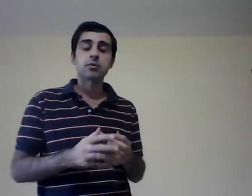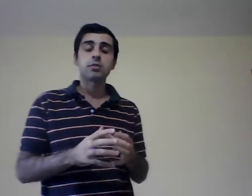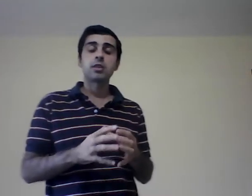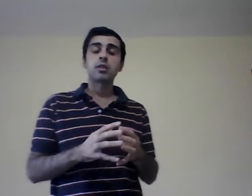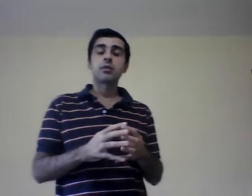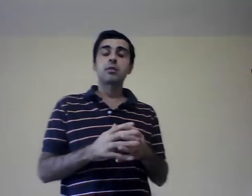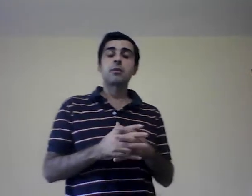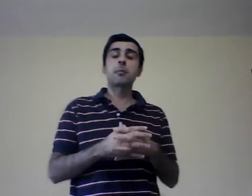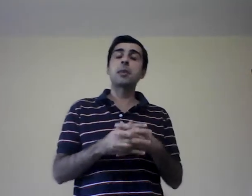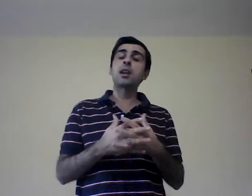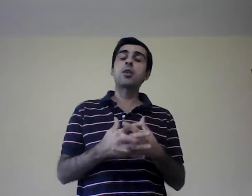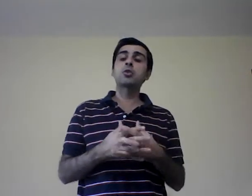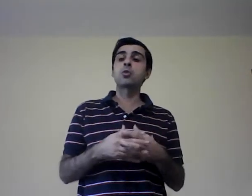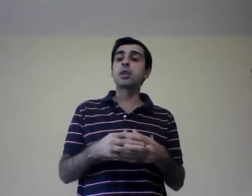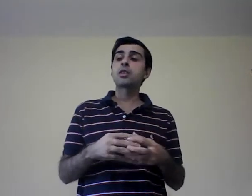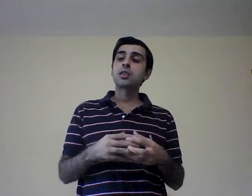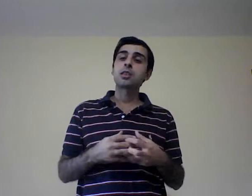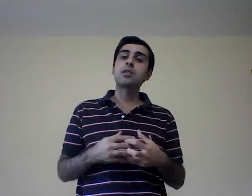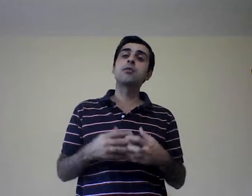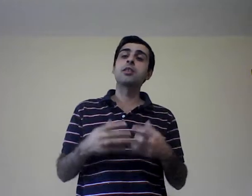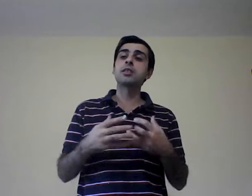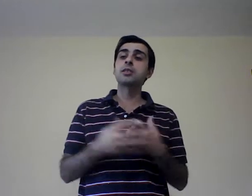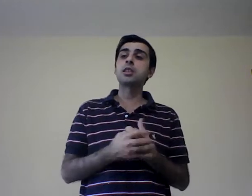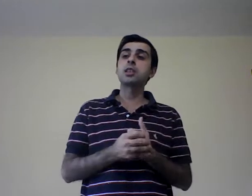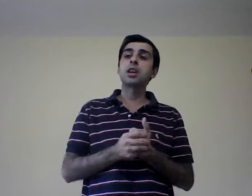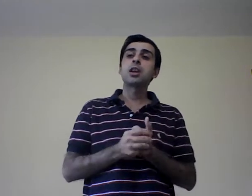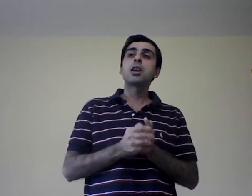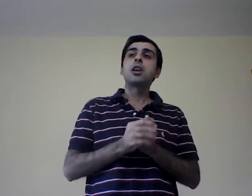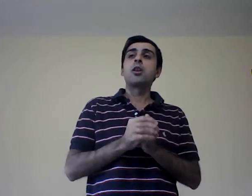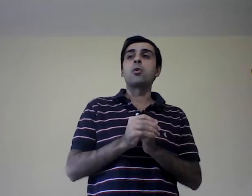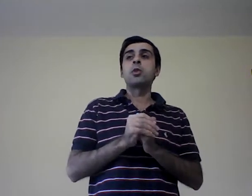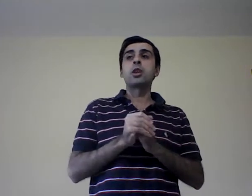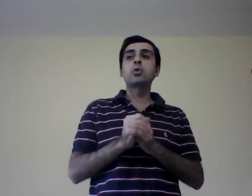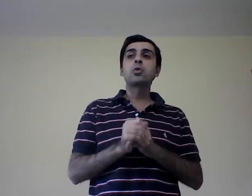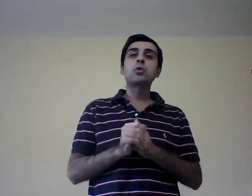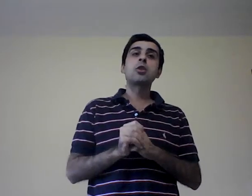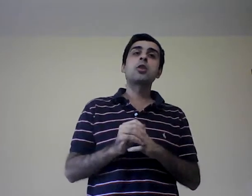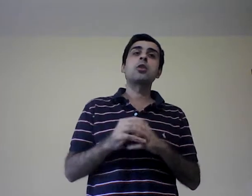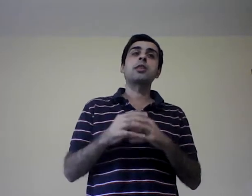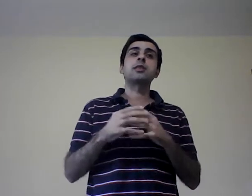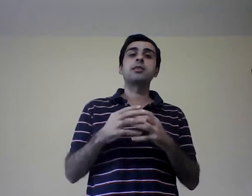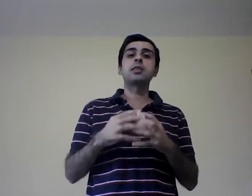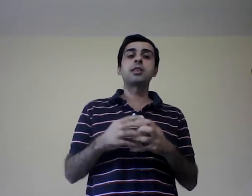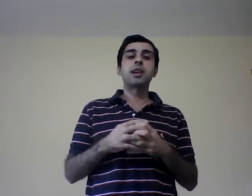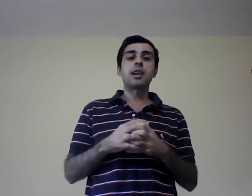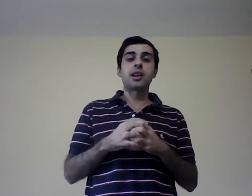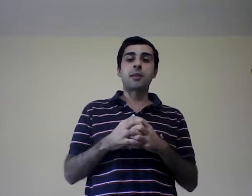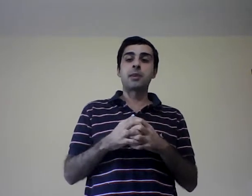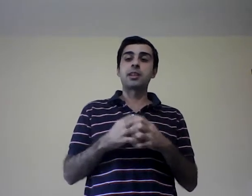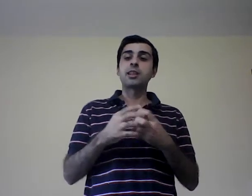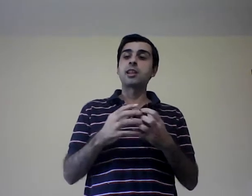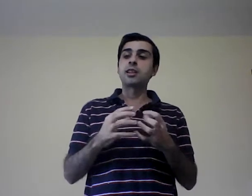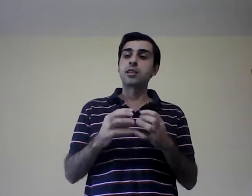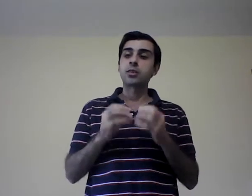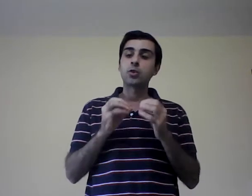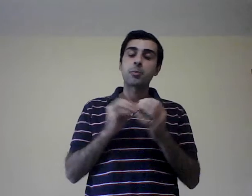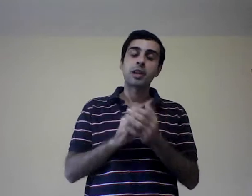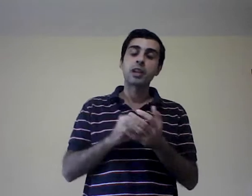pero a su vez necesita un estudio, necesita aprender estos pequeños